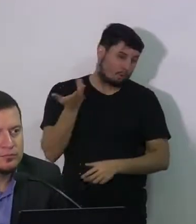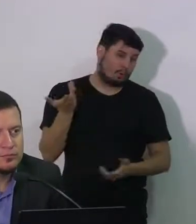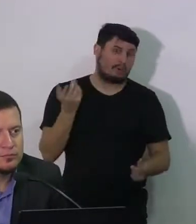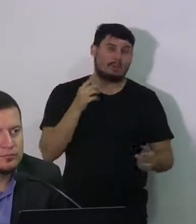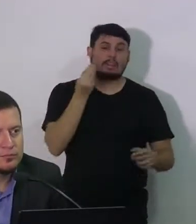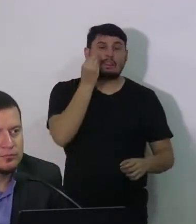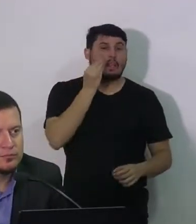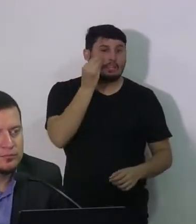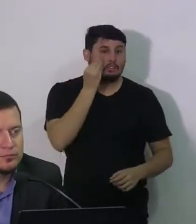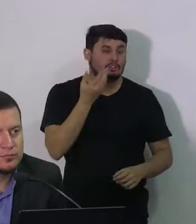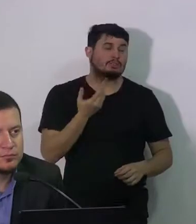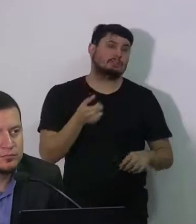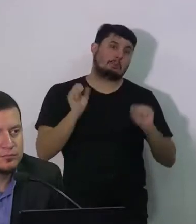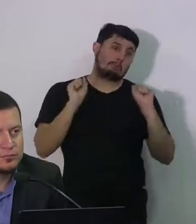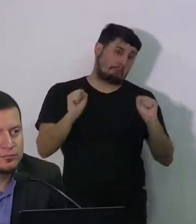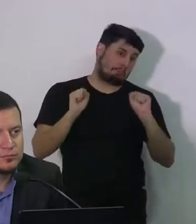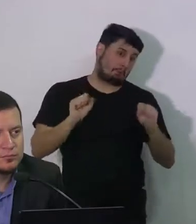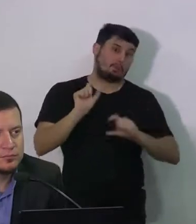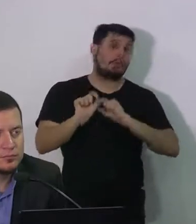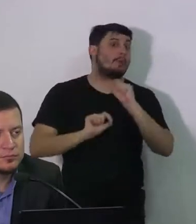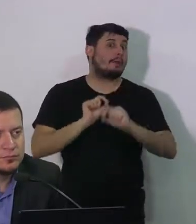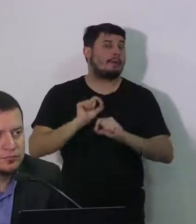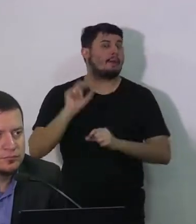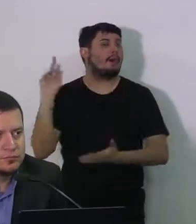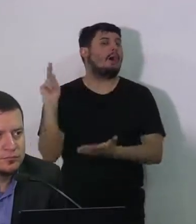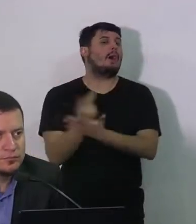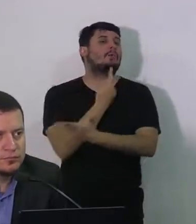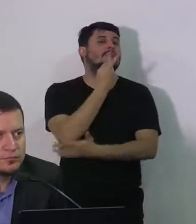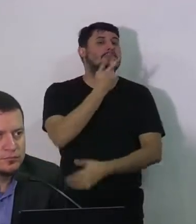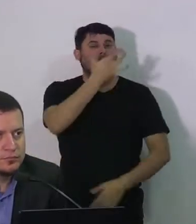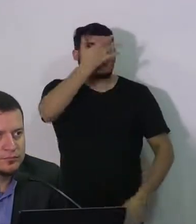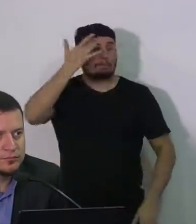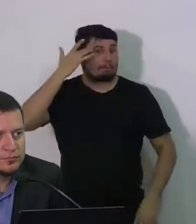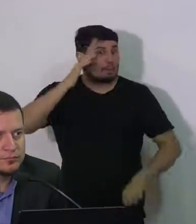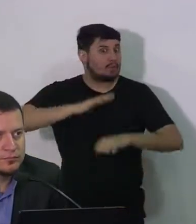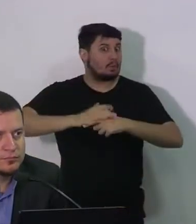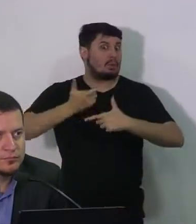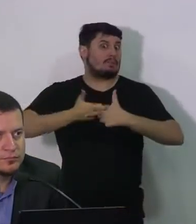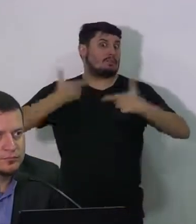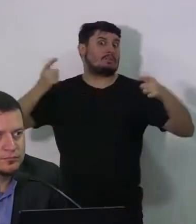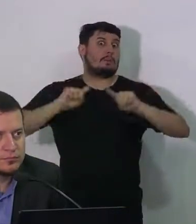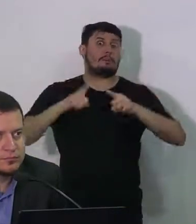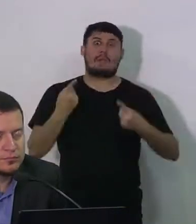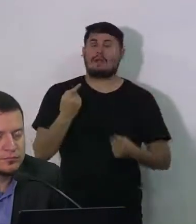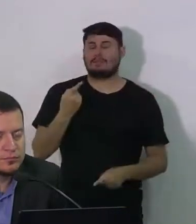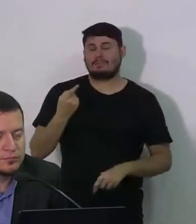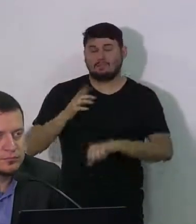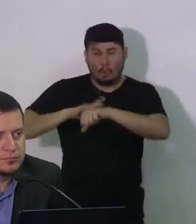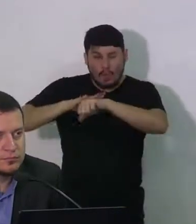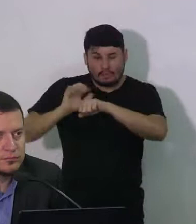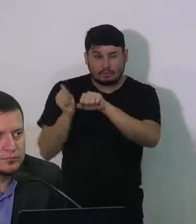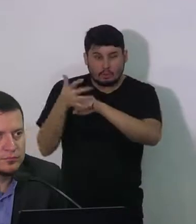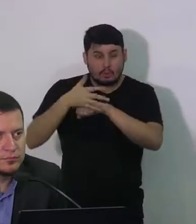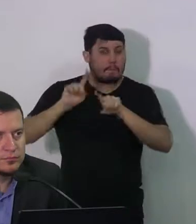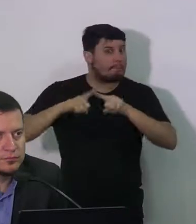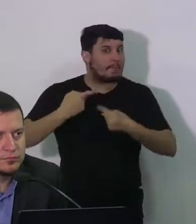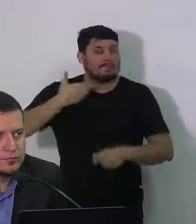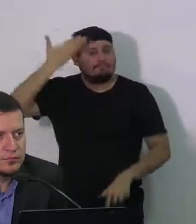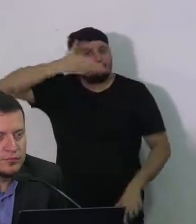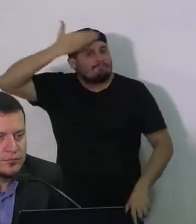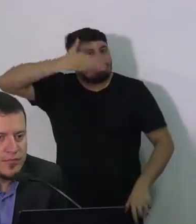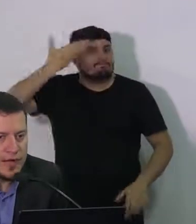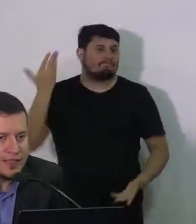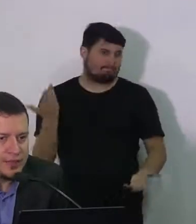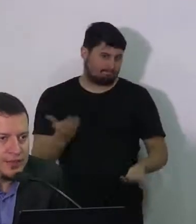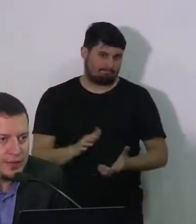deve ser muito mais gente infectada do que os números apresentados. A expectativa do município é que aconteça um aumento considerável dos casos nos